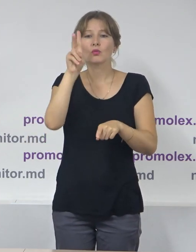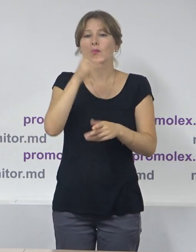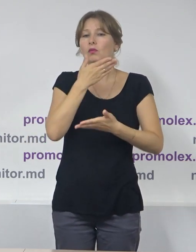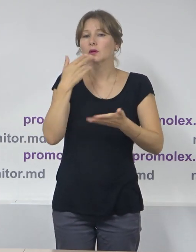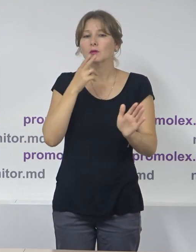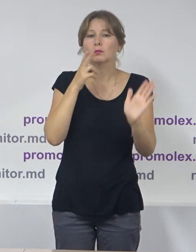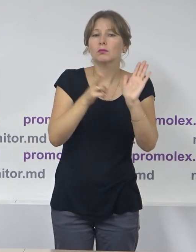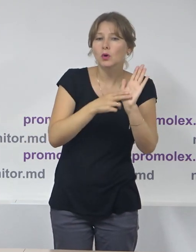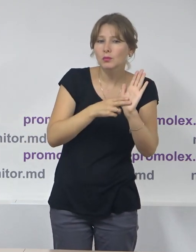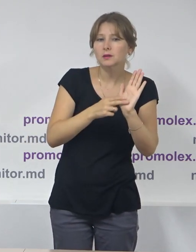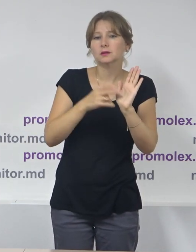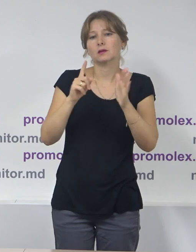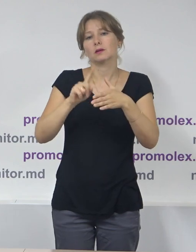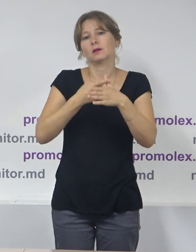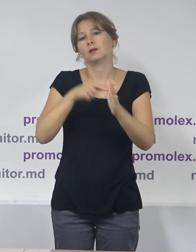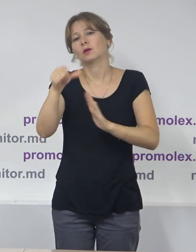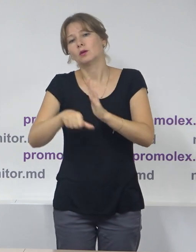domiciliu sau reședință.